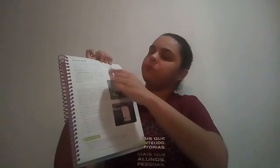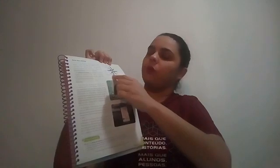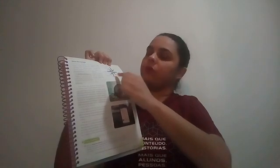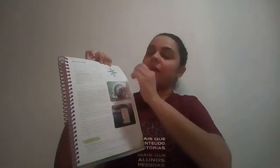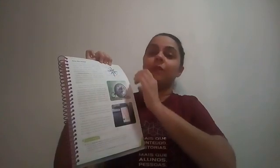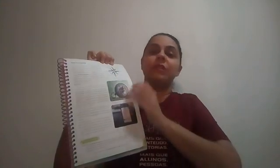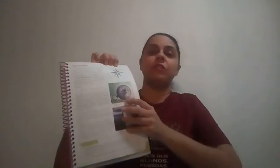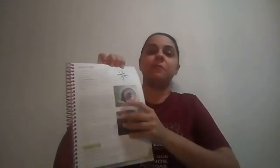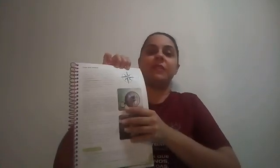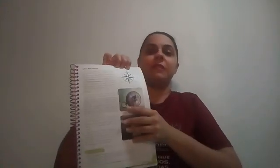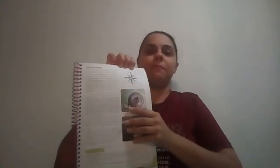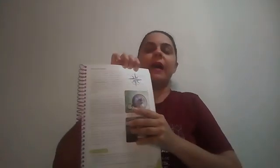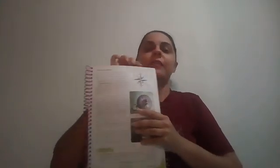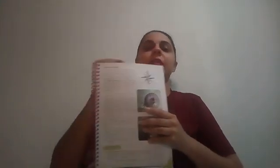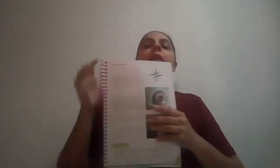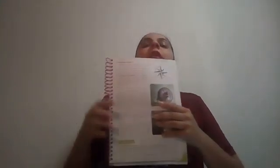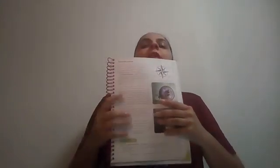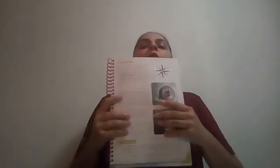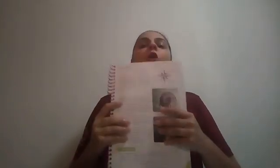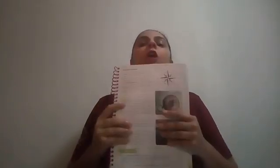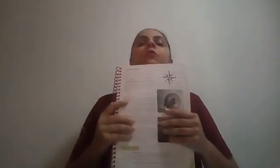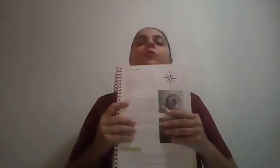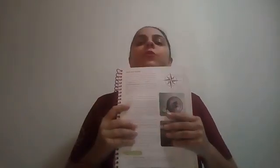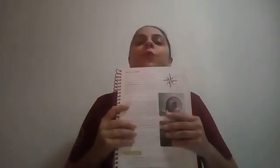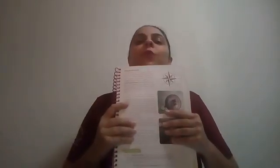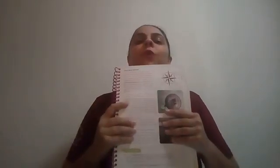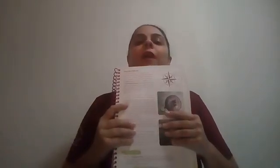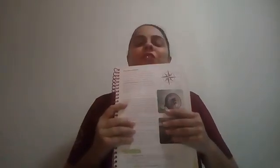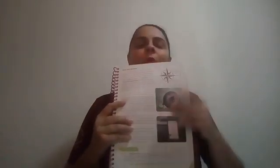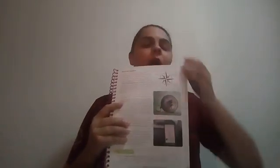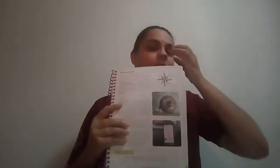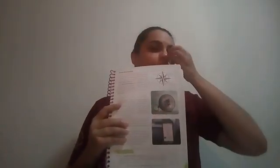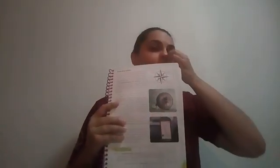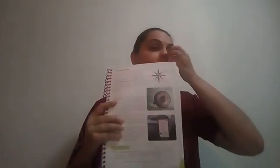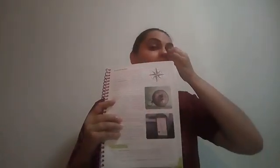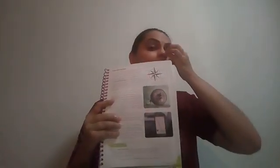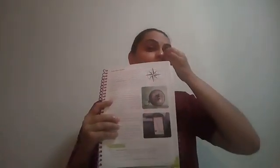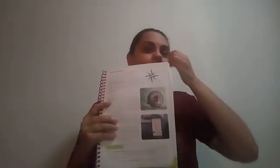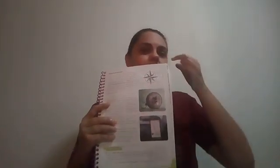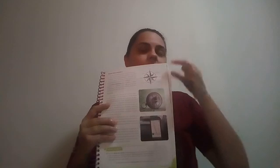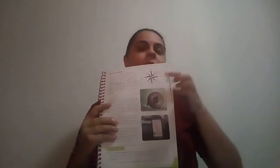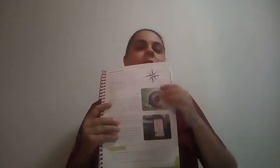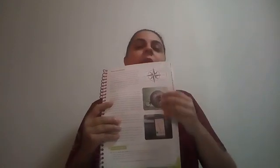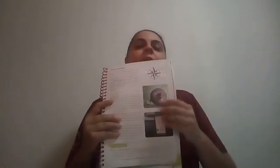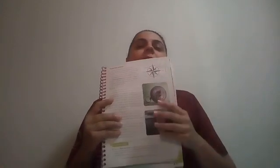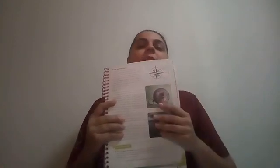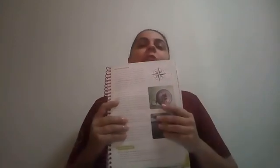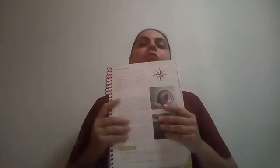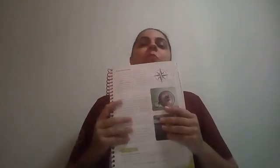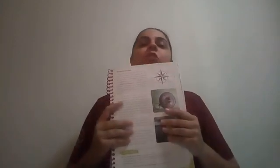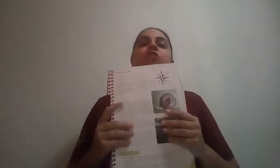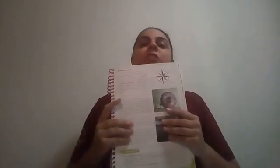pontos, a não ser os principais, que é o Norte, o Sul, o Leste e o Oeste. Aqui, ela nos mostra